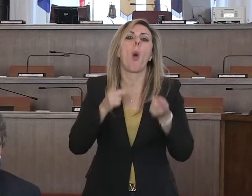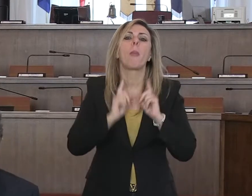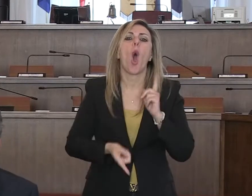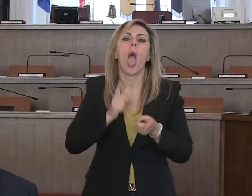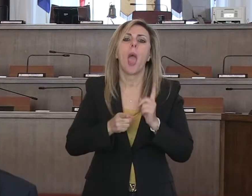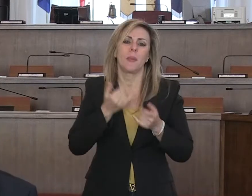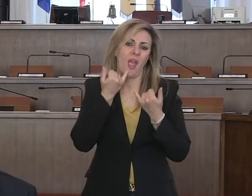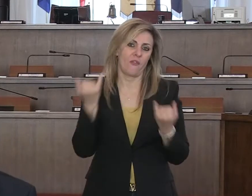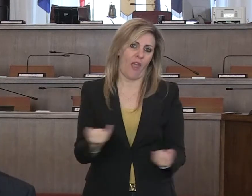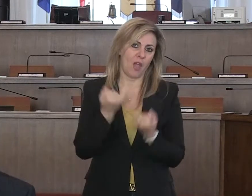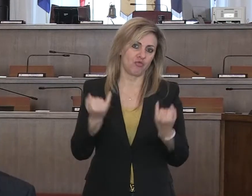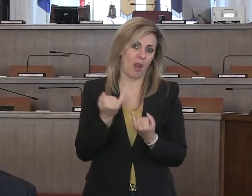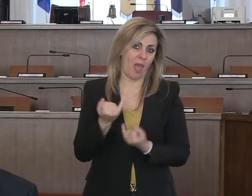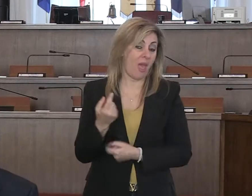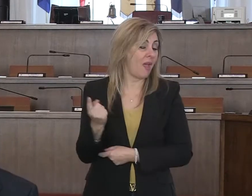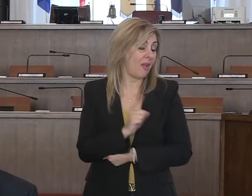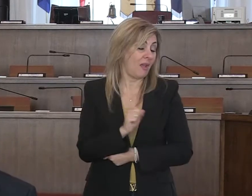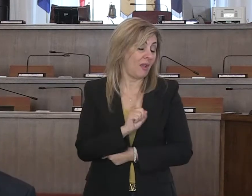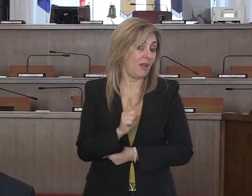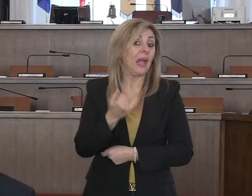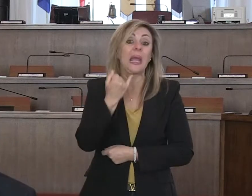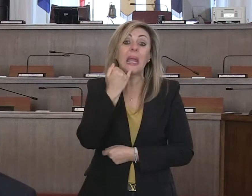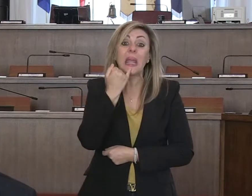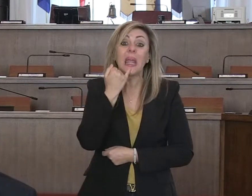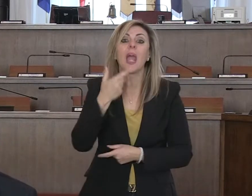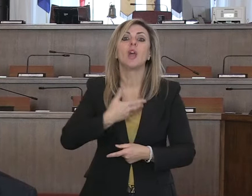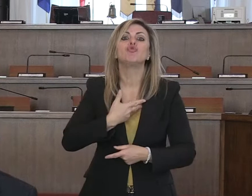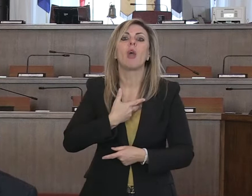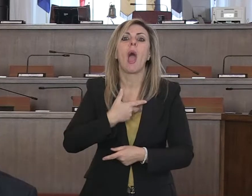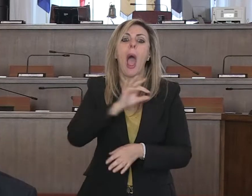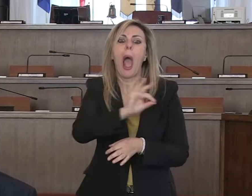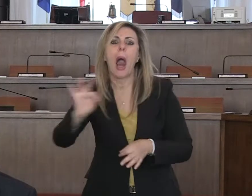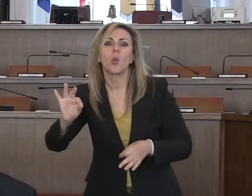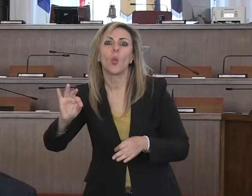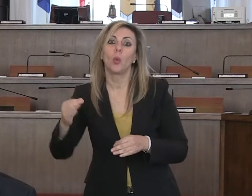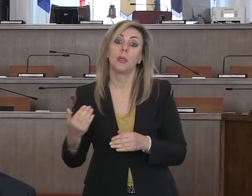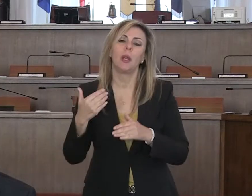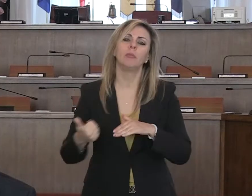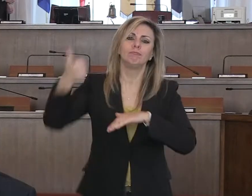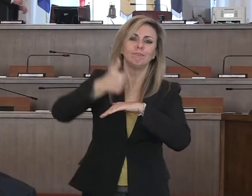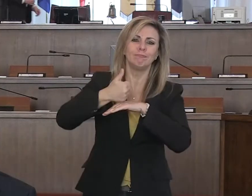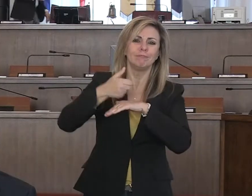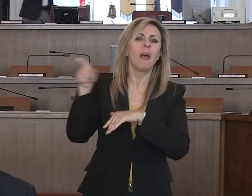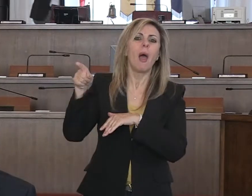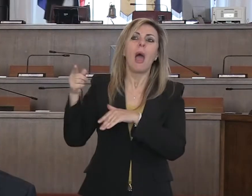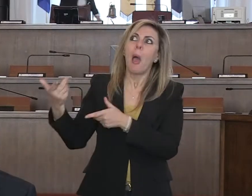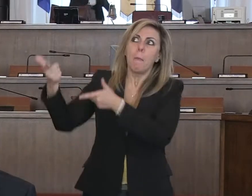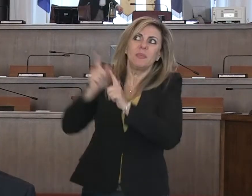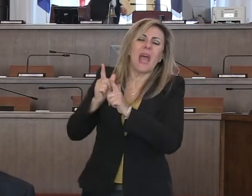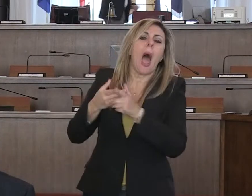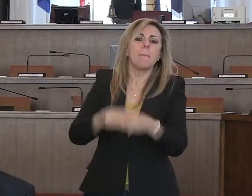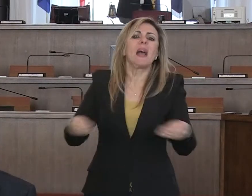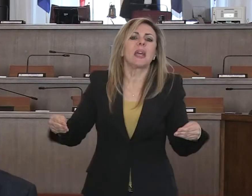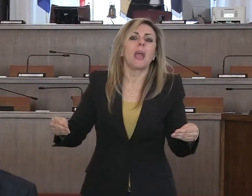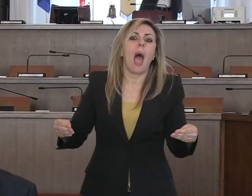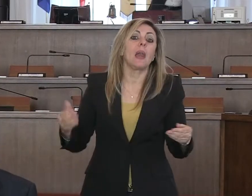anche per me, nei confronti di qualcuno che sta sopra di noi e che ha la responsabilità di fornire il materiale. Penso